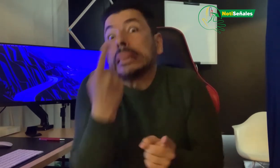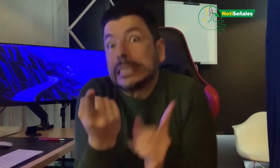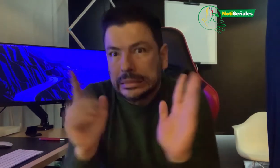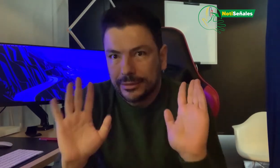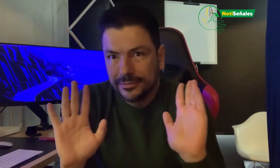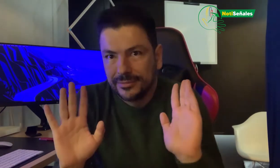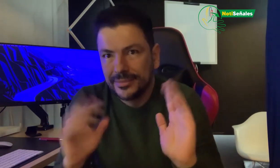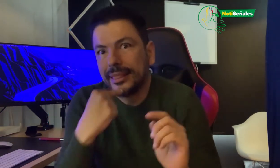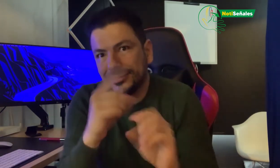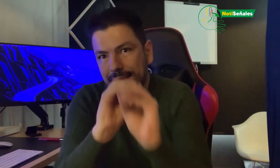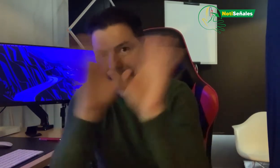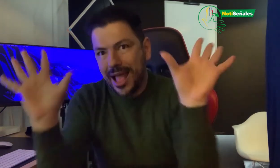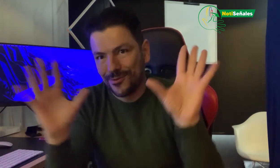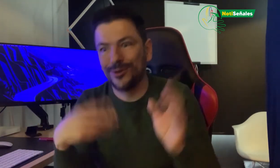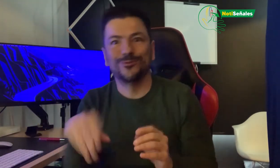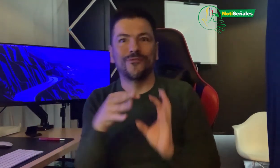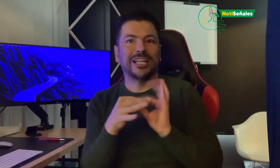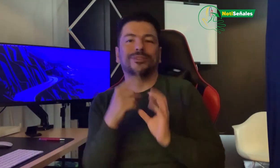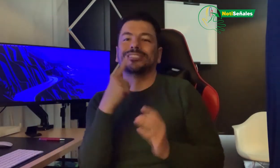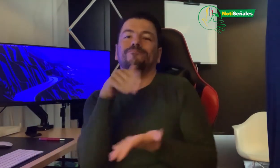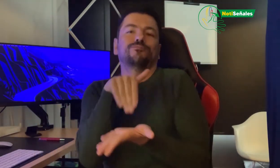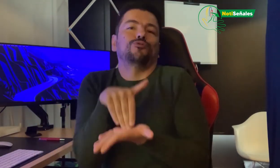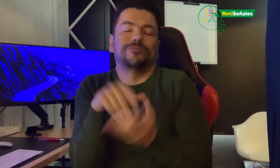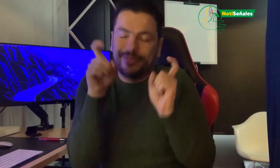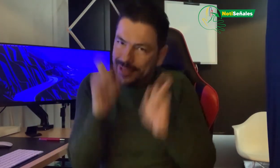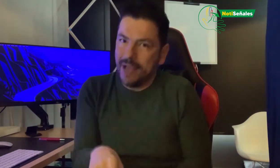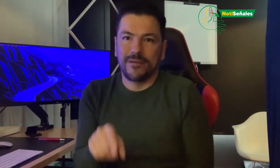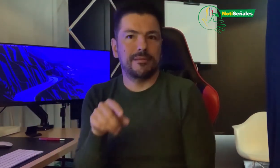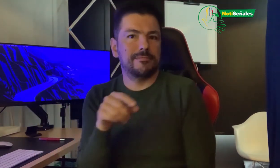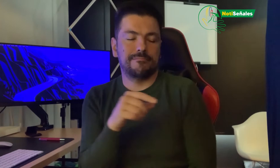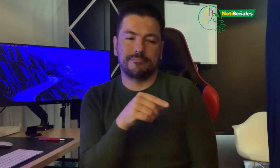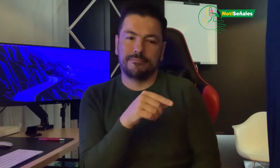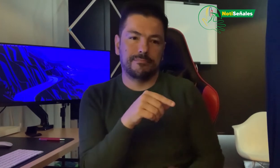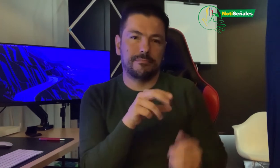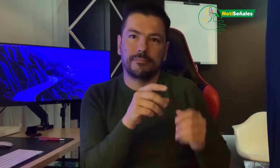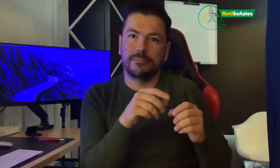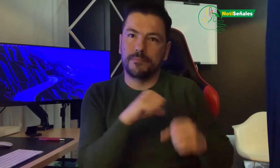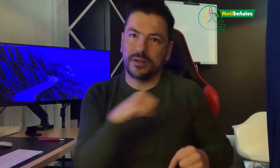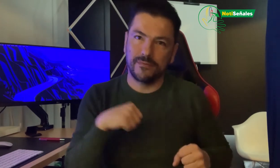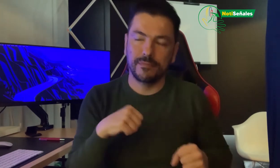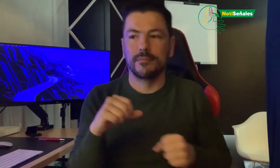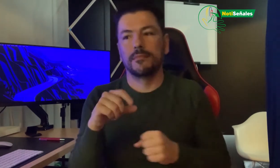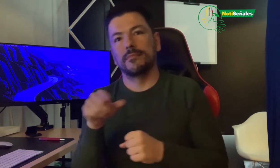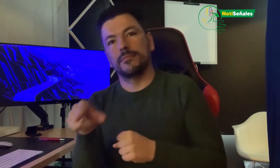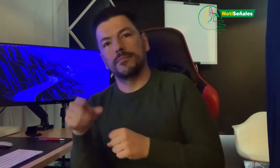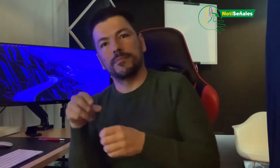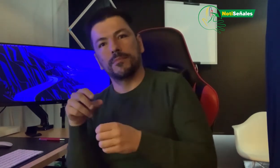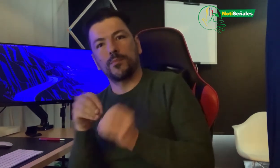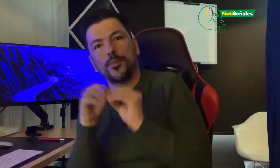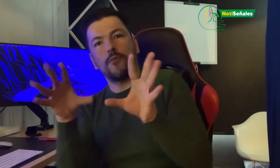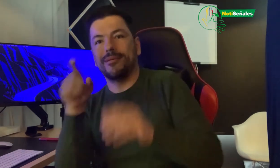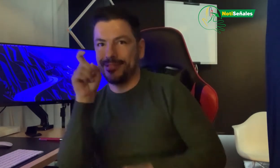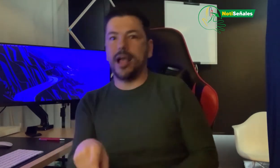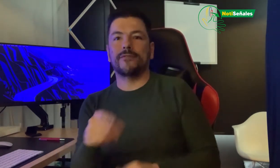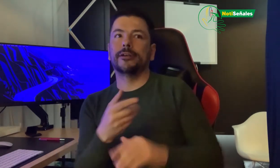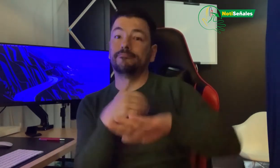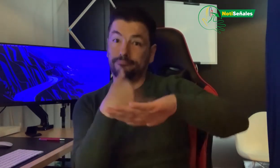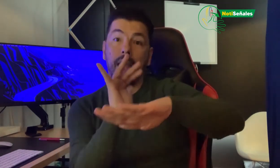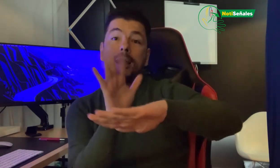pero nuestra postura es que son los dos, tanto público como privado. Fue también otro requerimiento